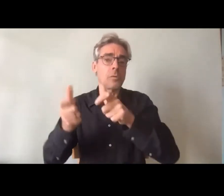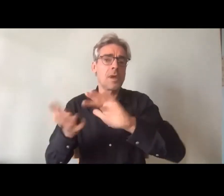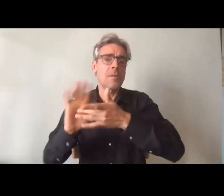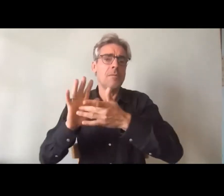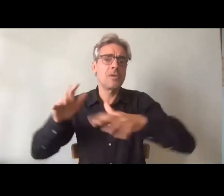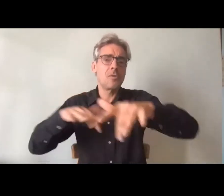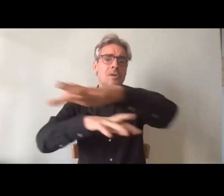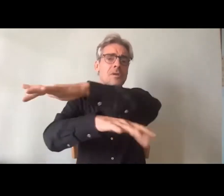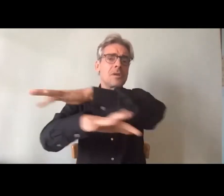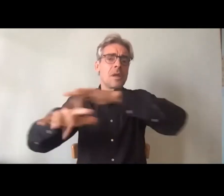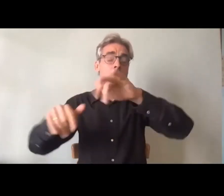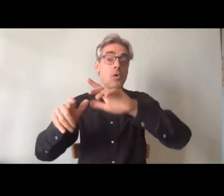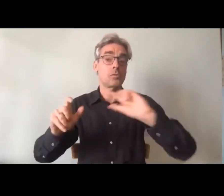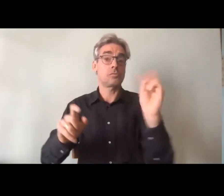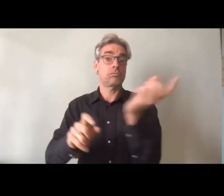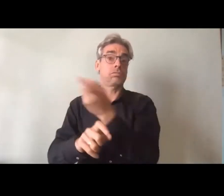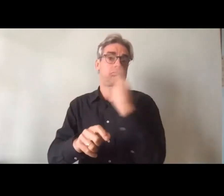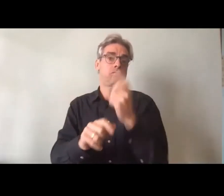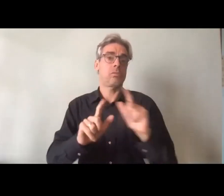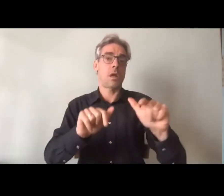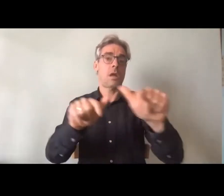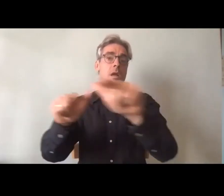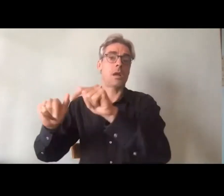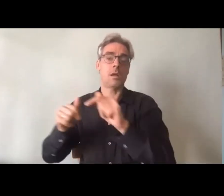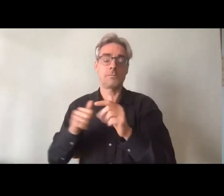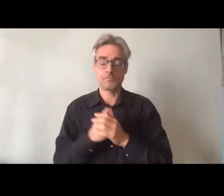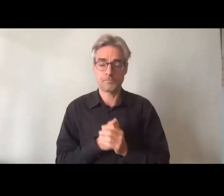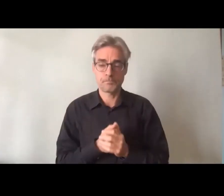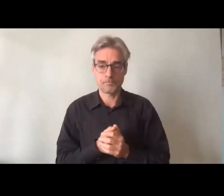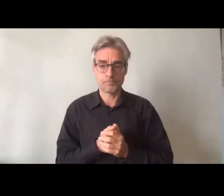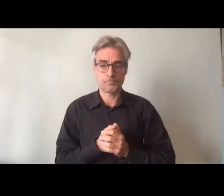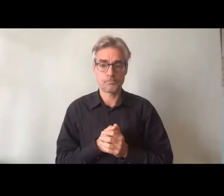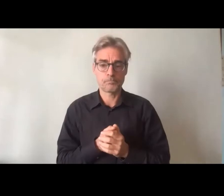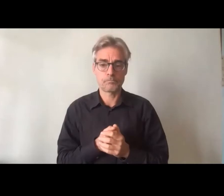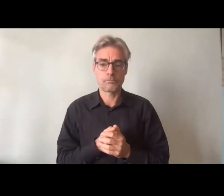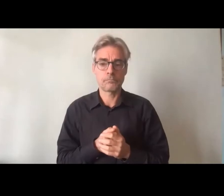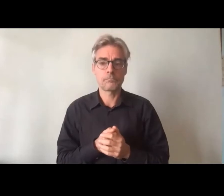en fait que l'on trouve autour.